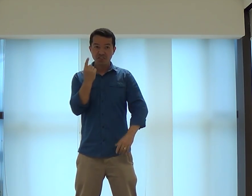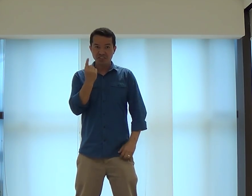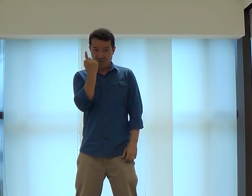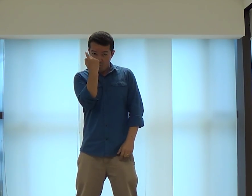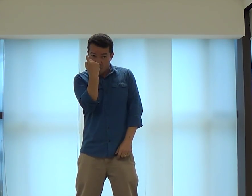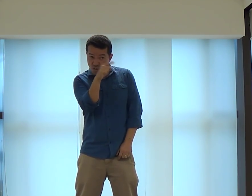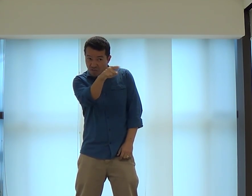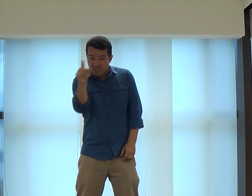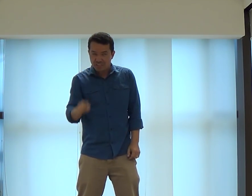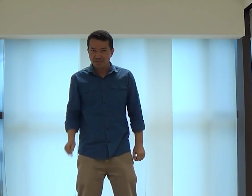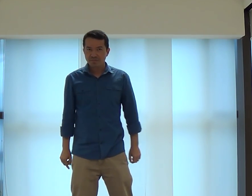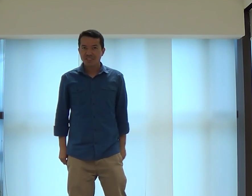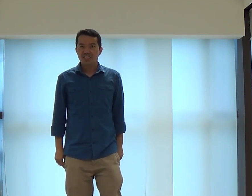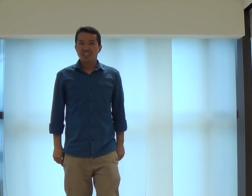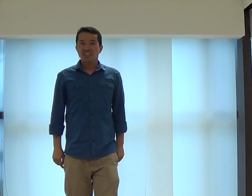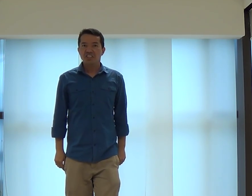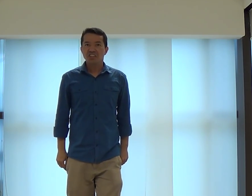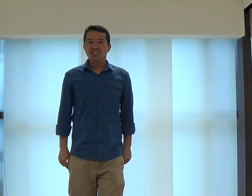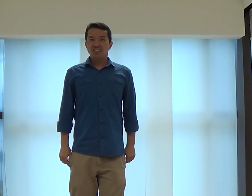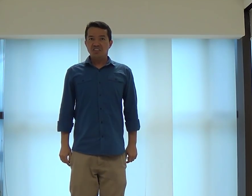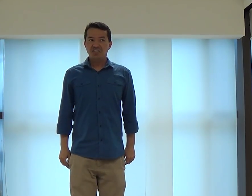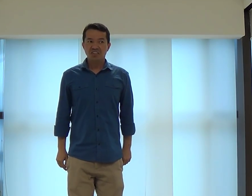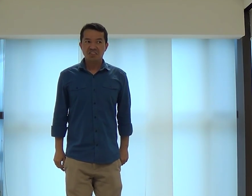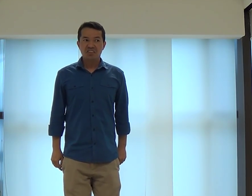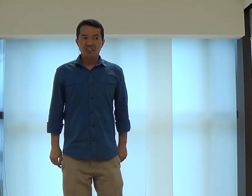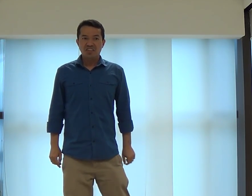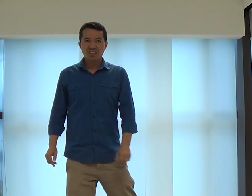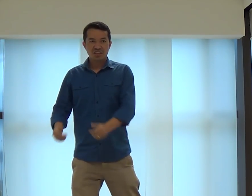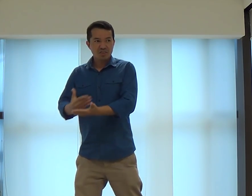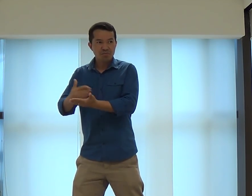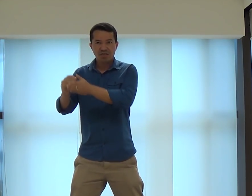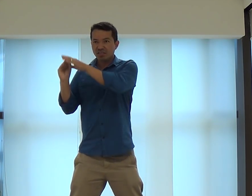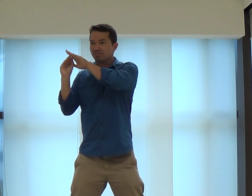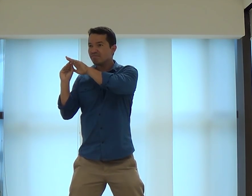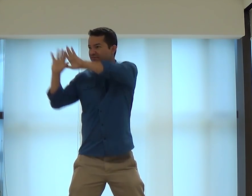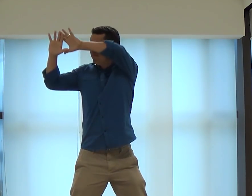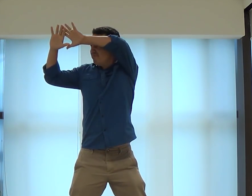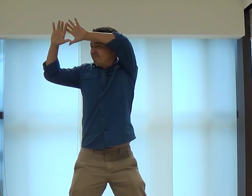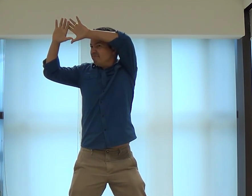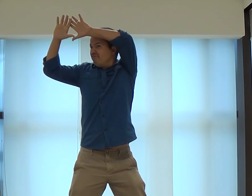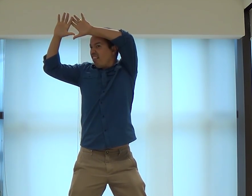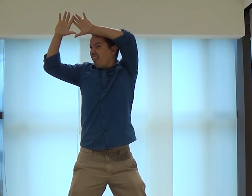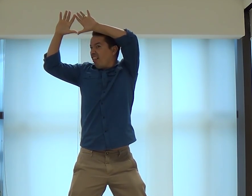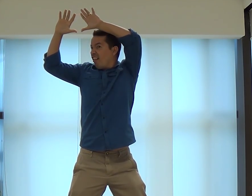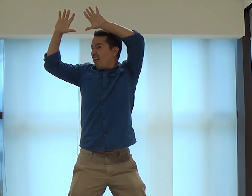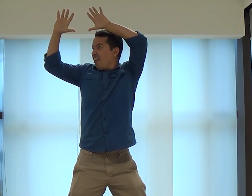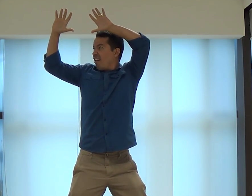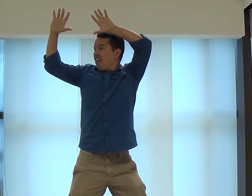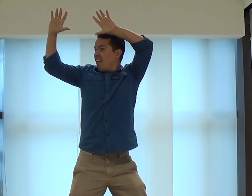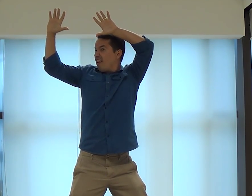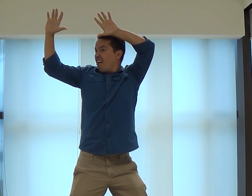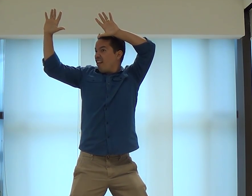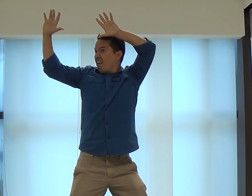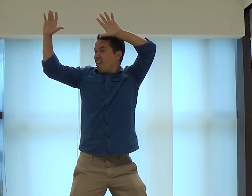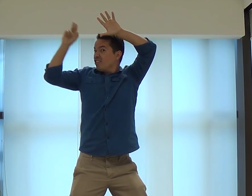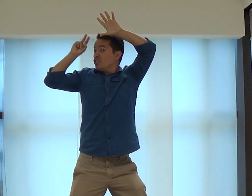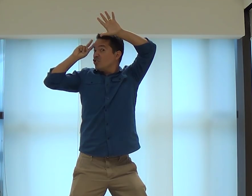todas ali. E você... Tá, eu morro. E vai começar a aparecer ali as